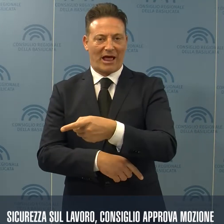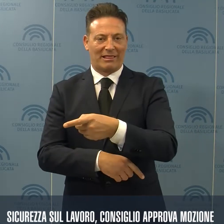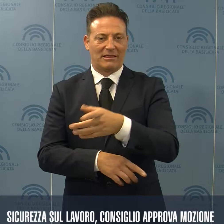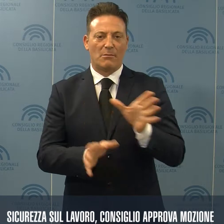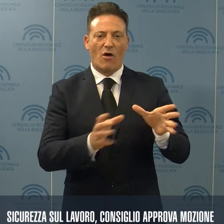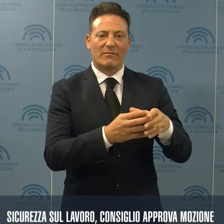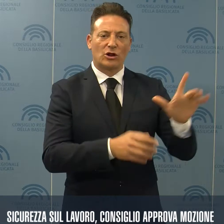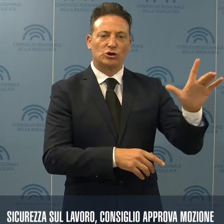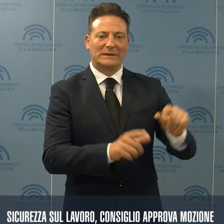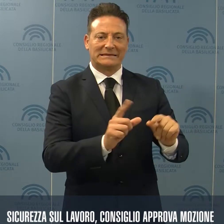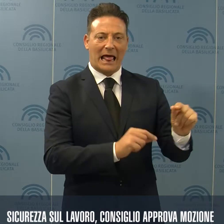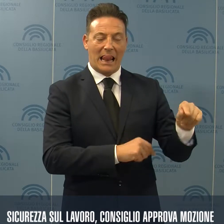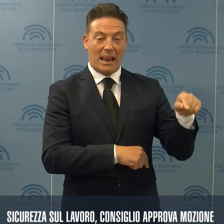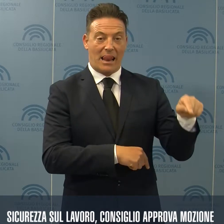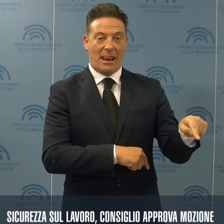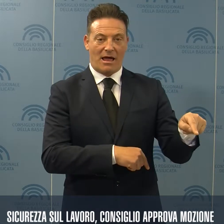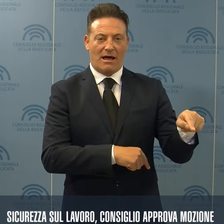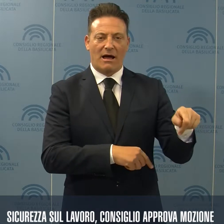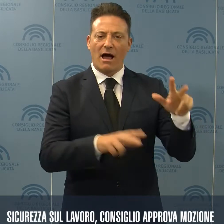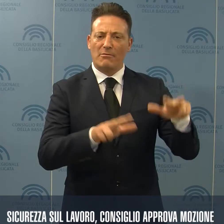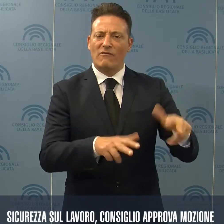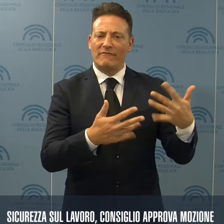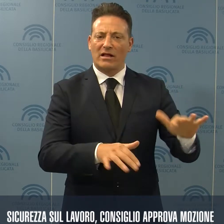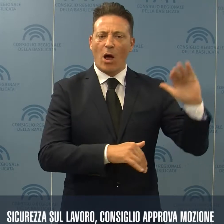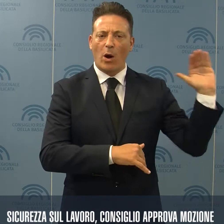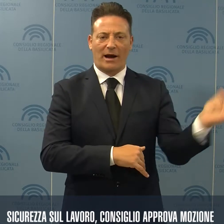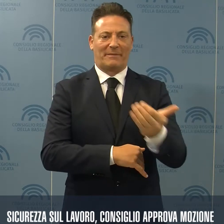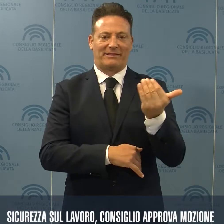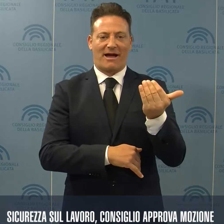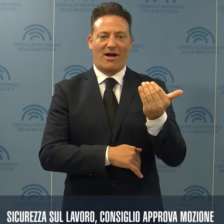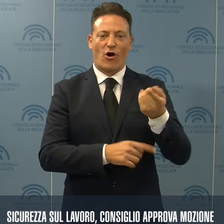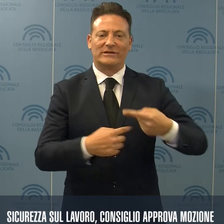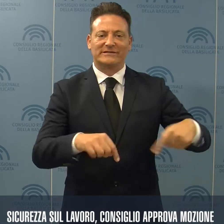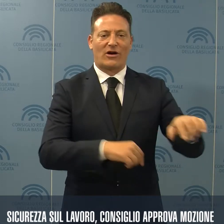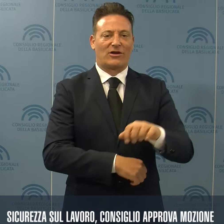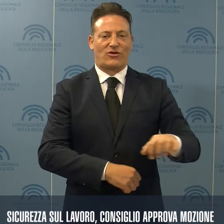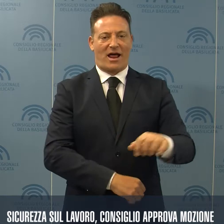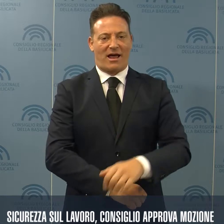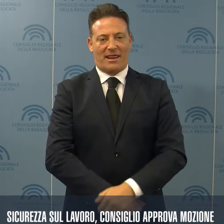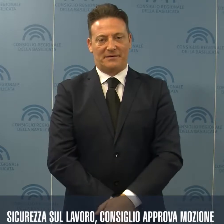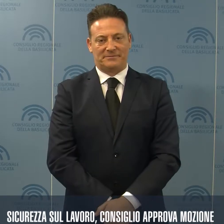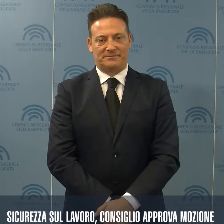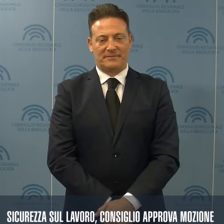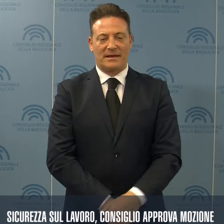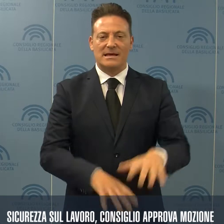Movimento 5 Stelle approvata all'unanimità dal Consiglio regionale. Tra gli impegni